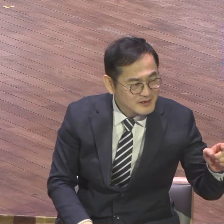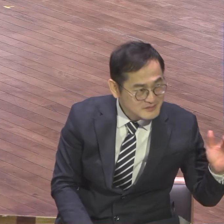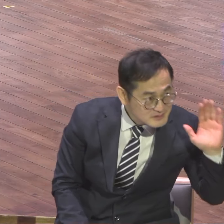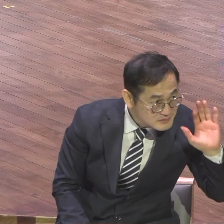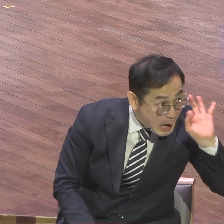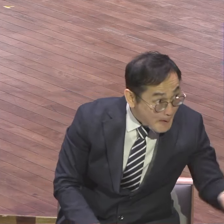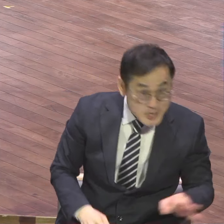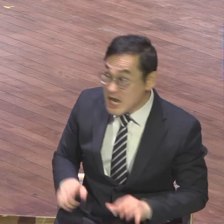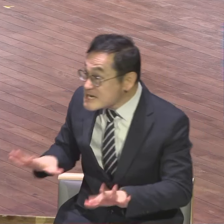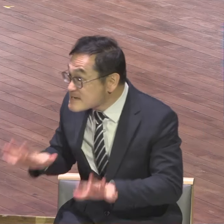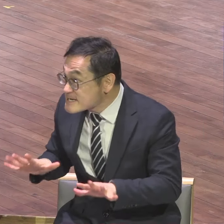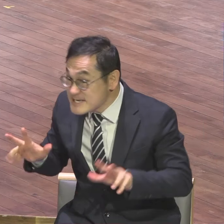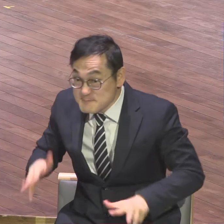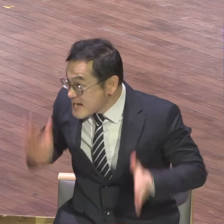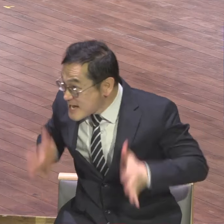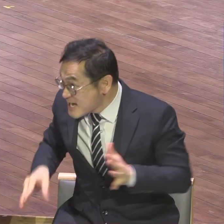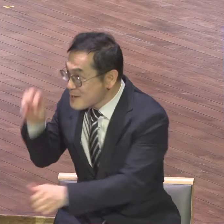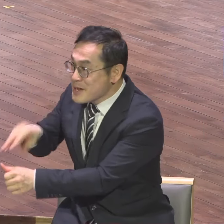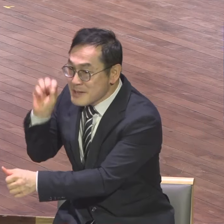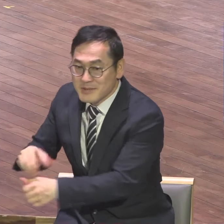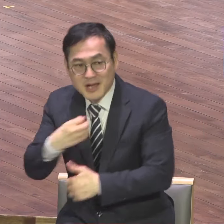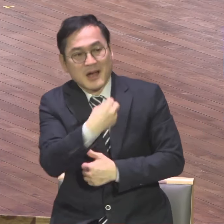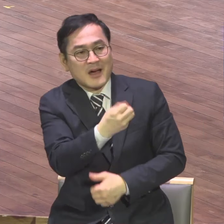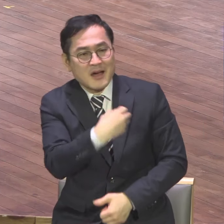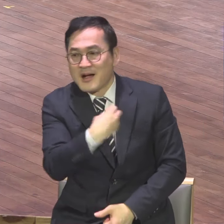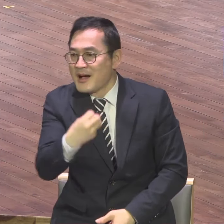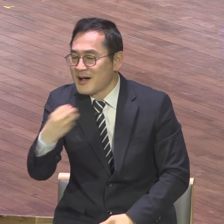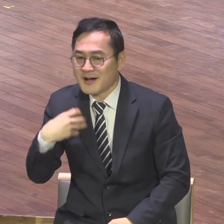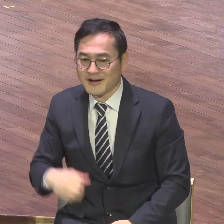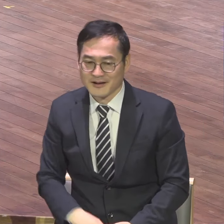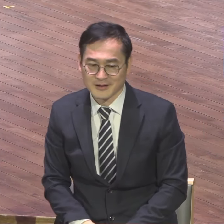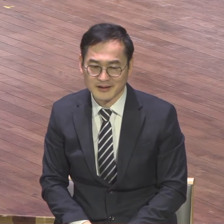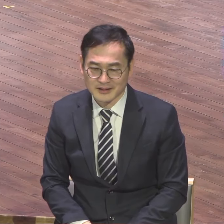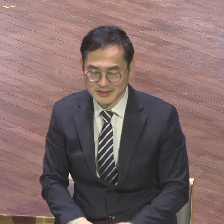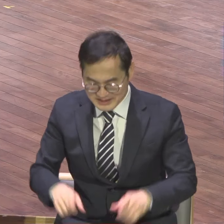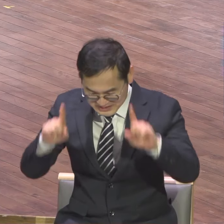섭섭합니까 얼마나 열 받칩니까 단칸에 그냥